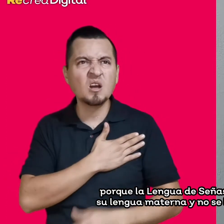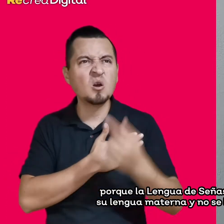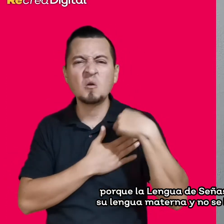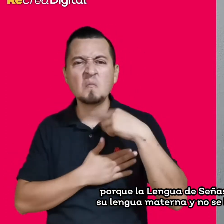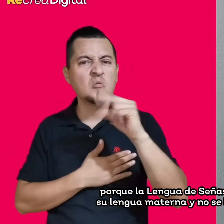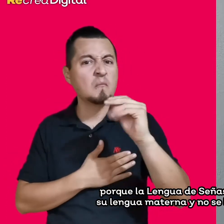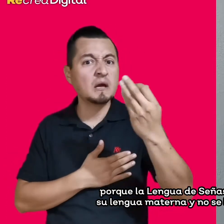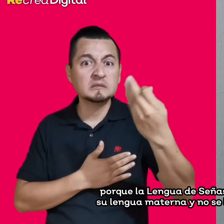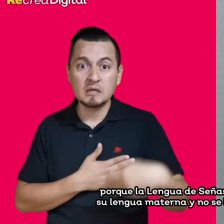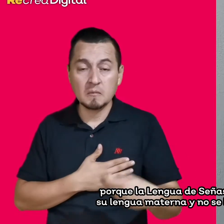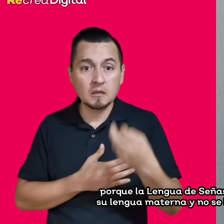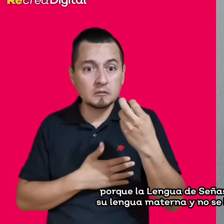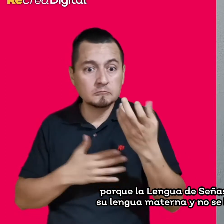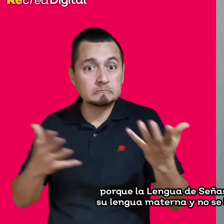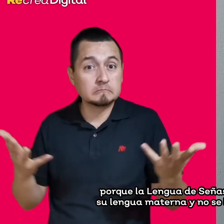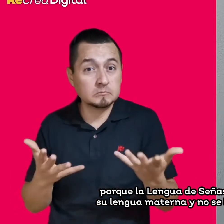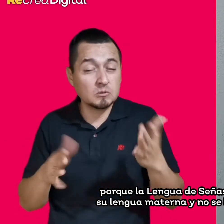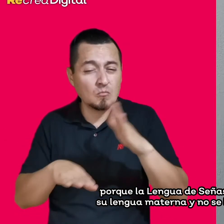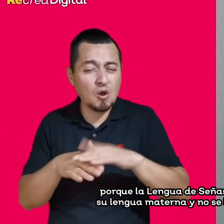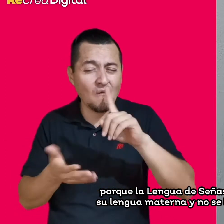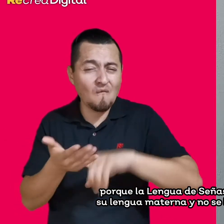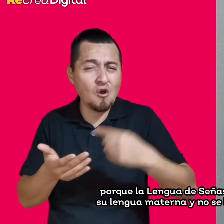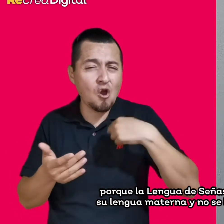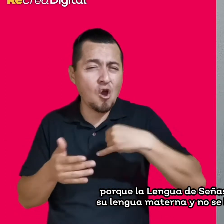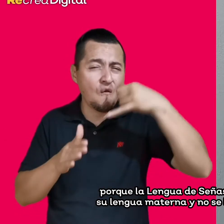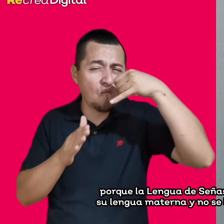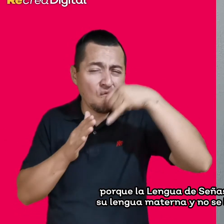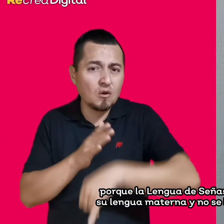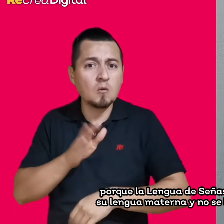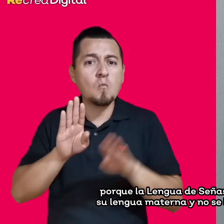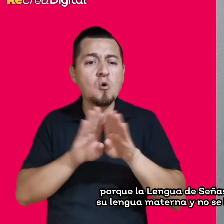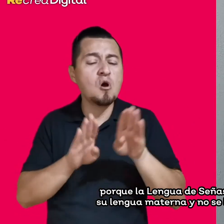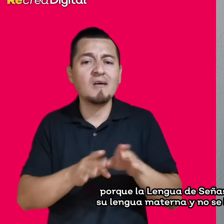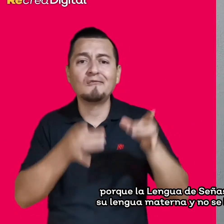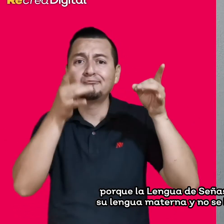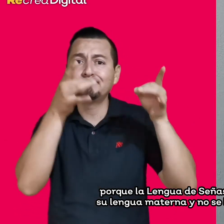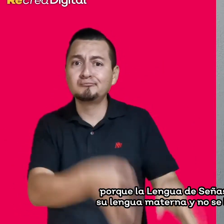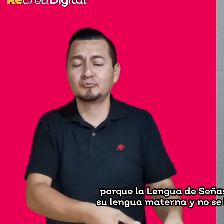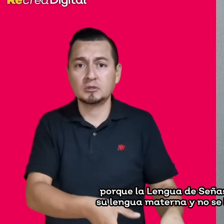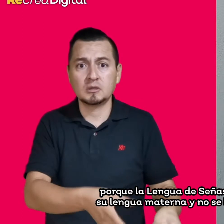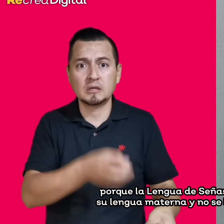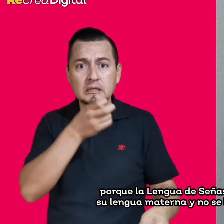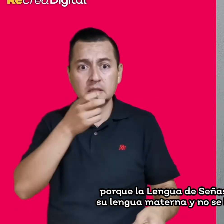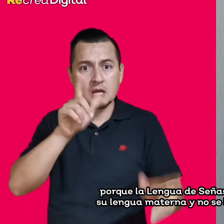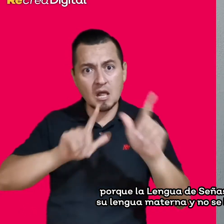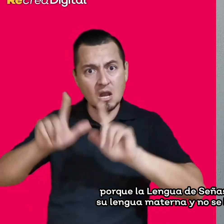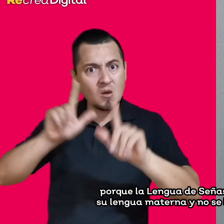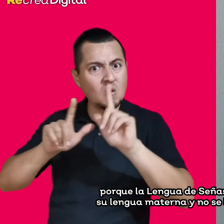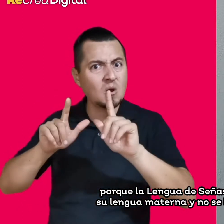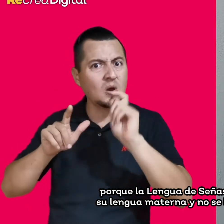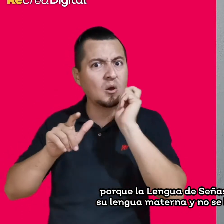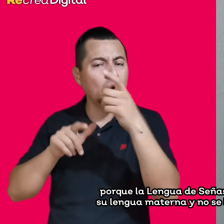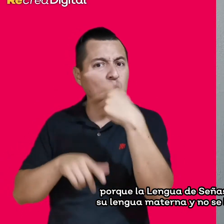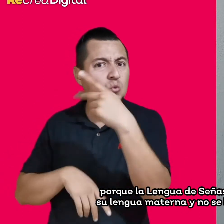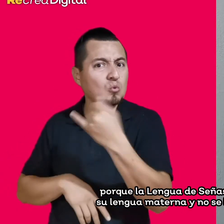porque la lengua de señas es su idioma como tal, su lengua materna, y no se los estamos